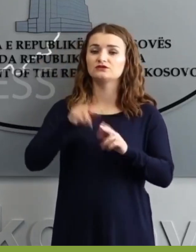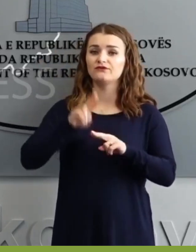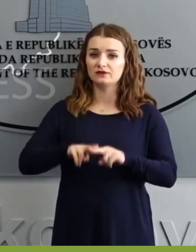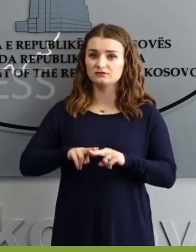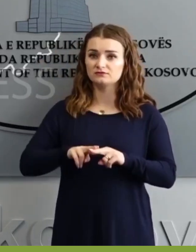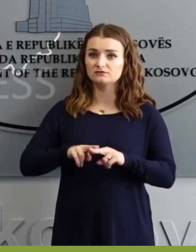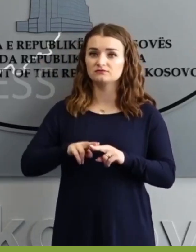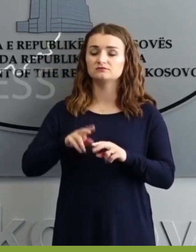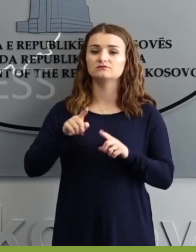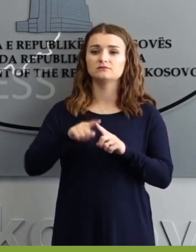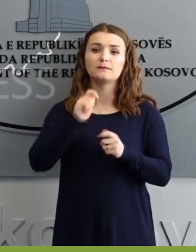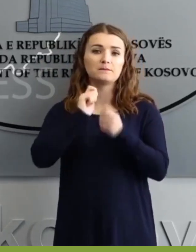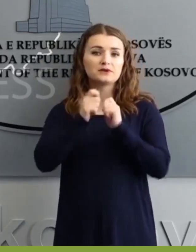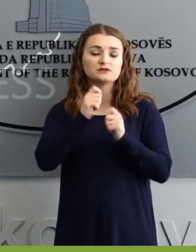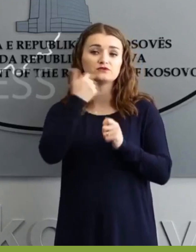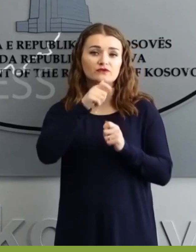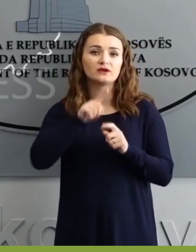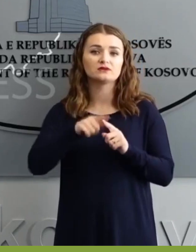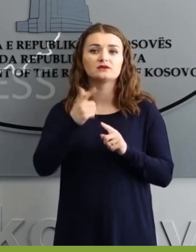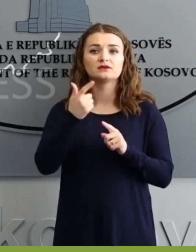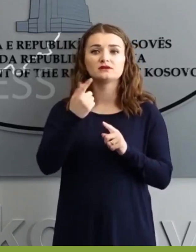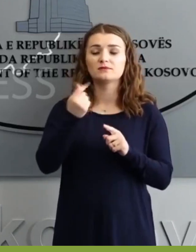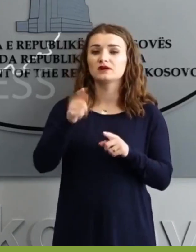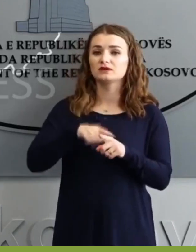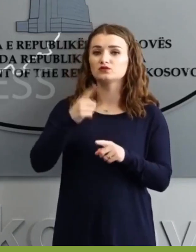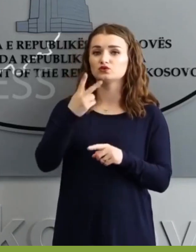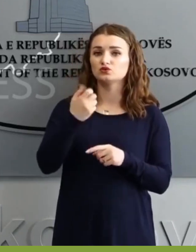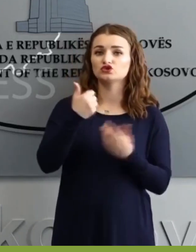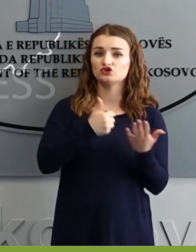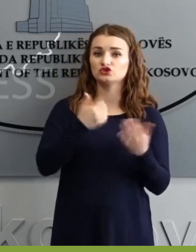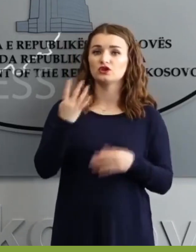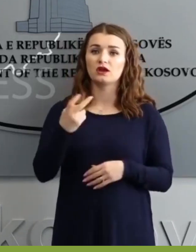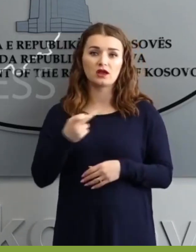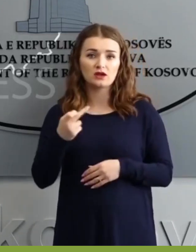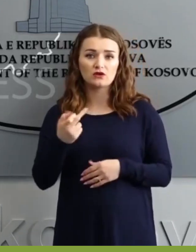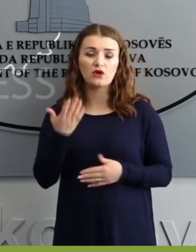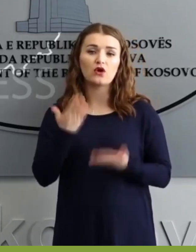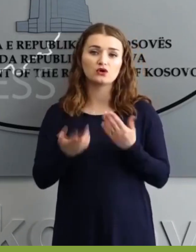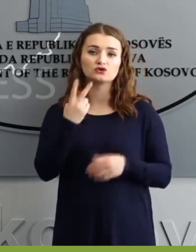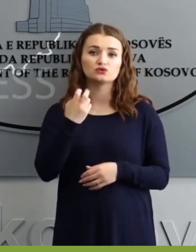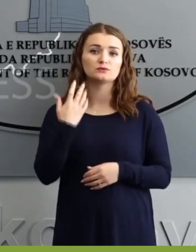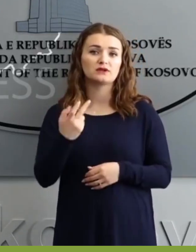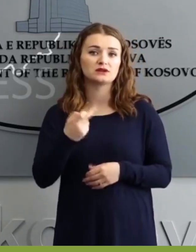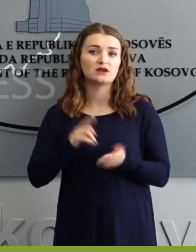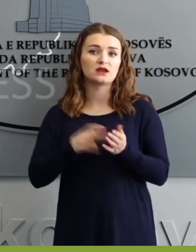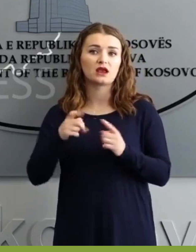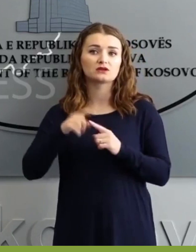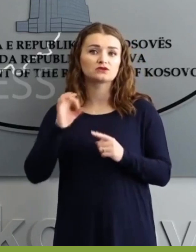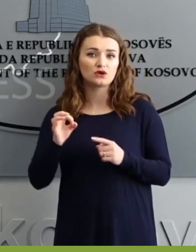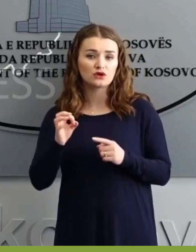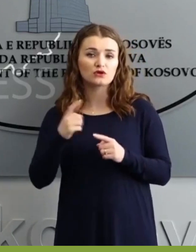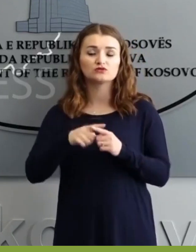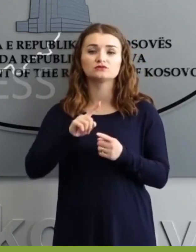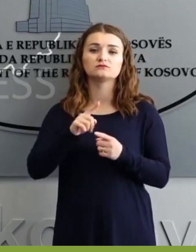e pagës minimale në 264 euro bruto apo 250 euro neto dhe heqin e